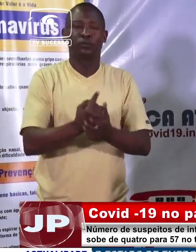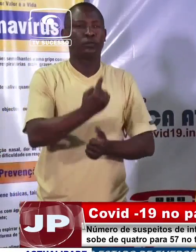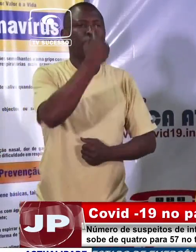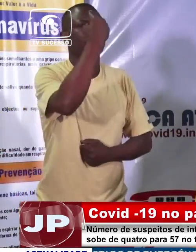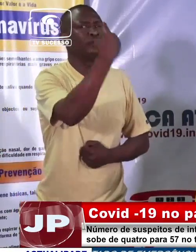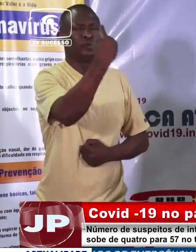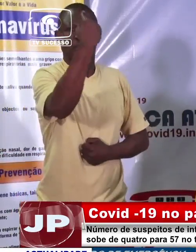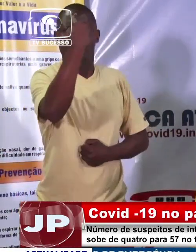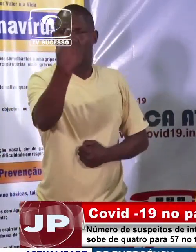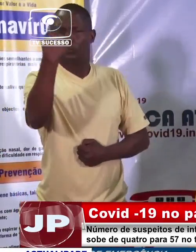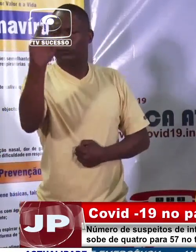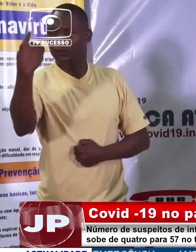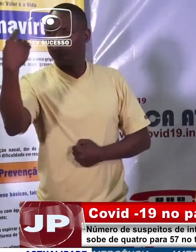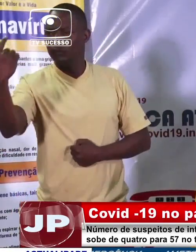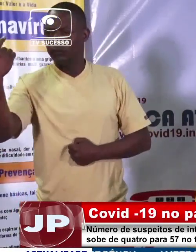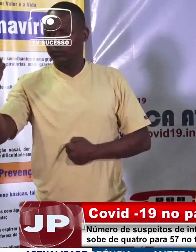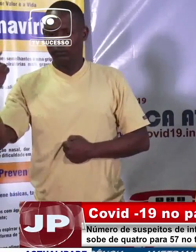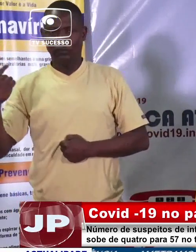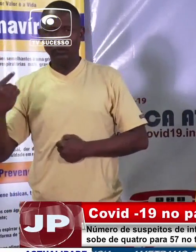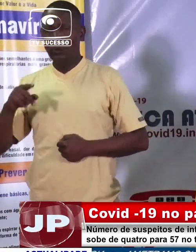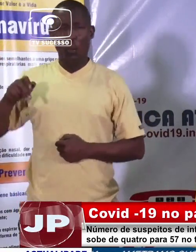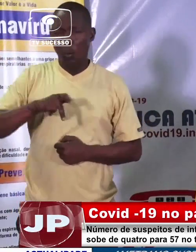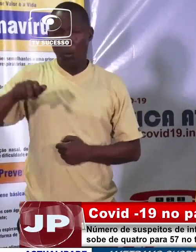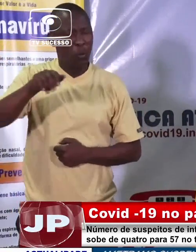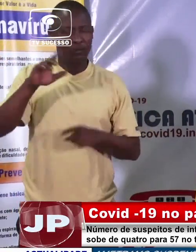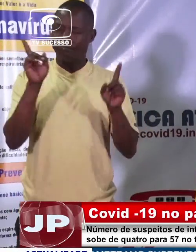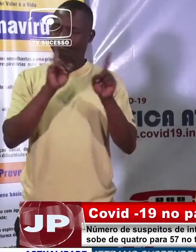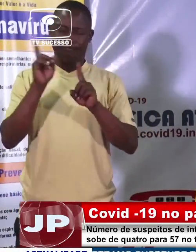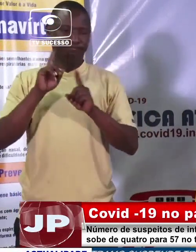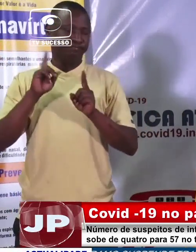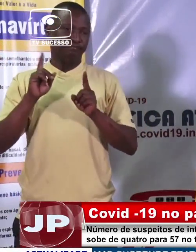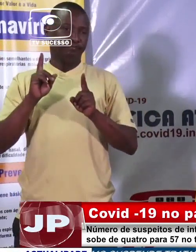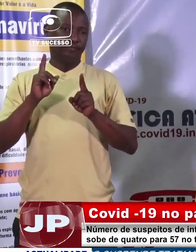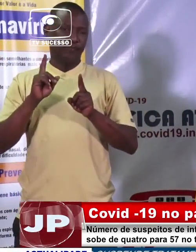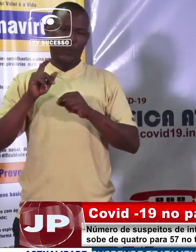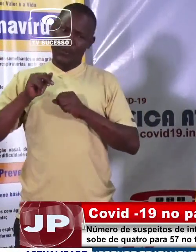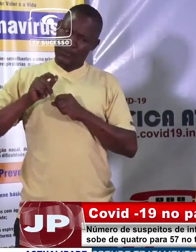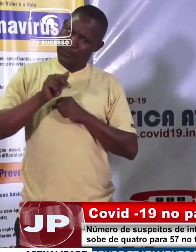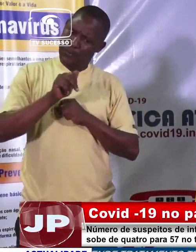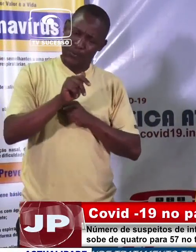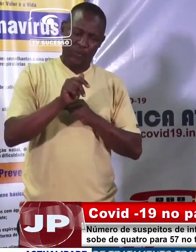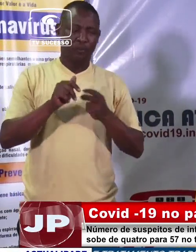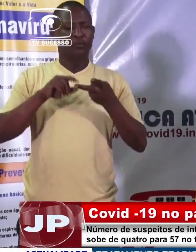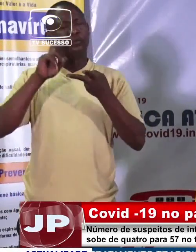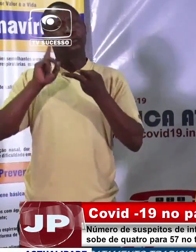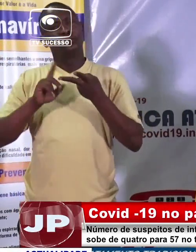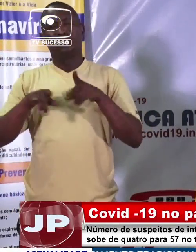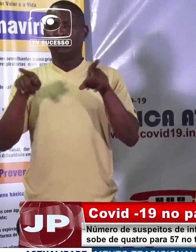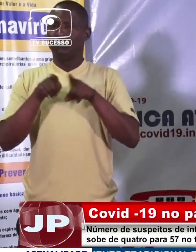drasticamente a circulação. Igualmente, convidamos a todos no sentido de